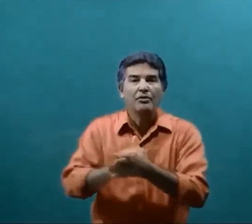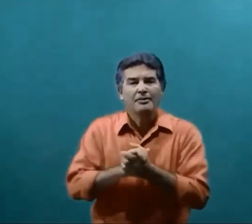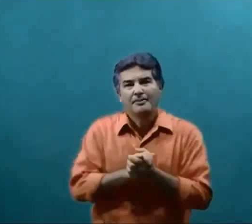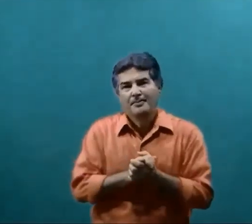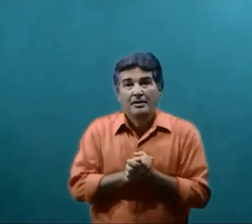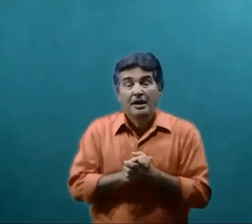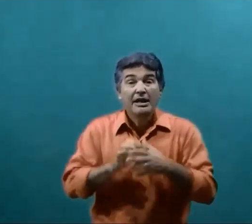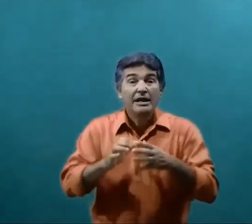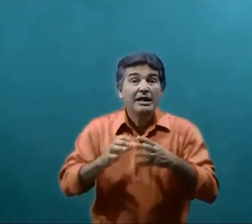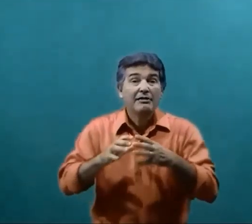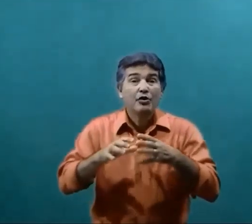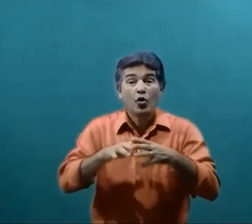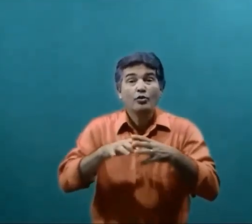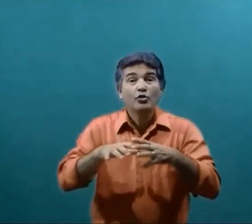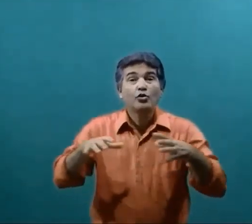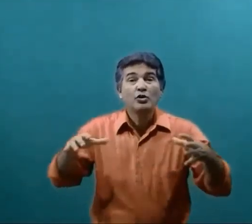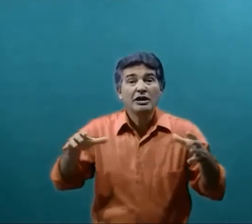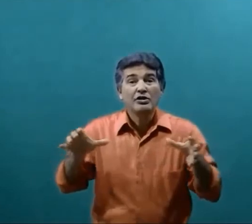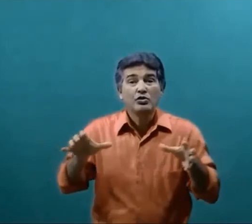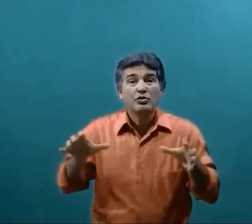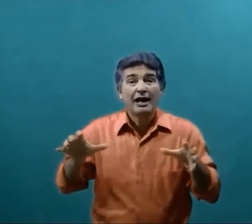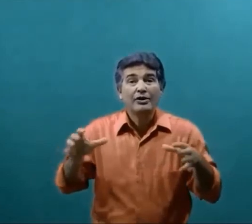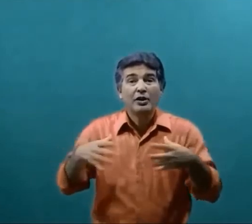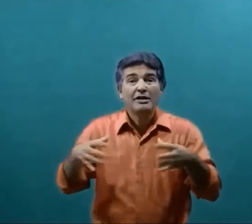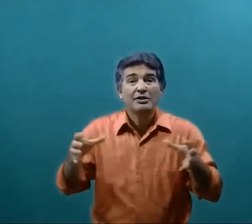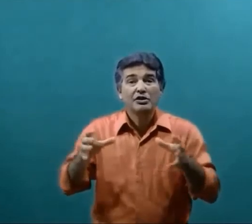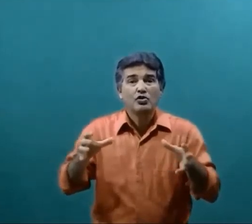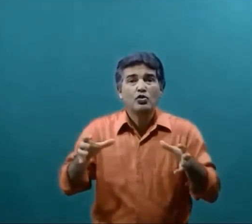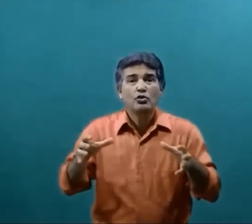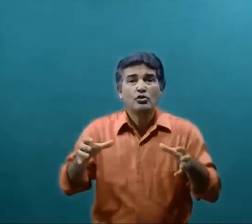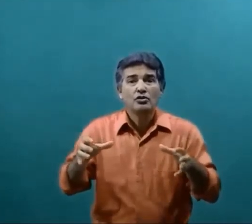É incrível Como tudo isso Na educação De surdos